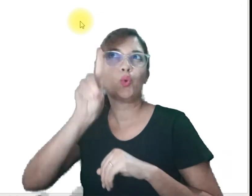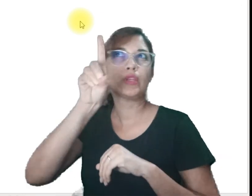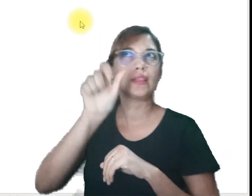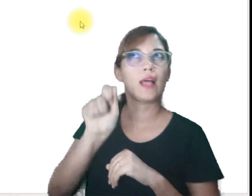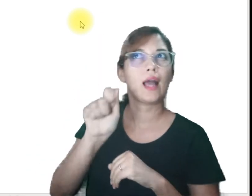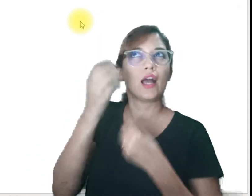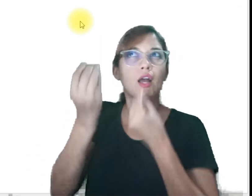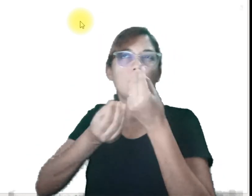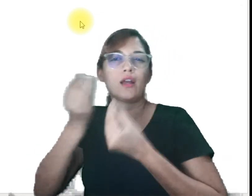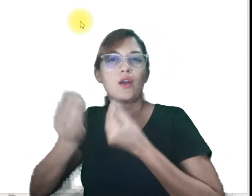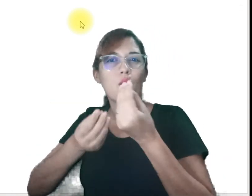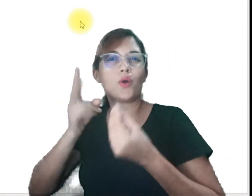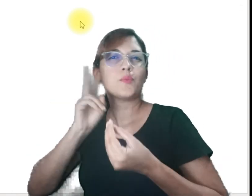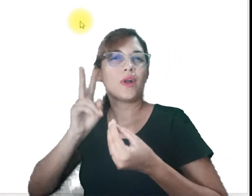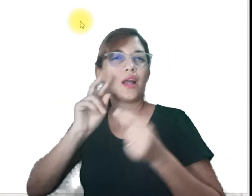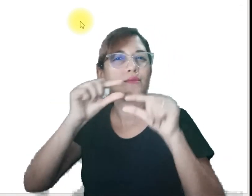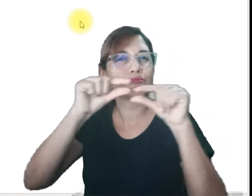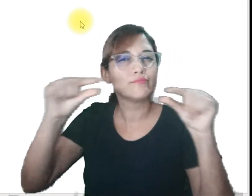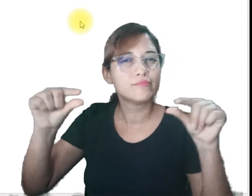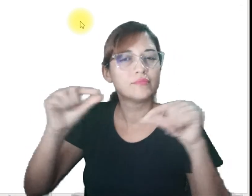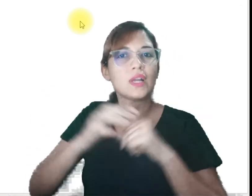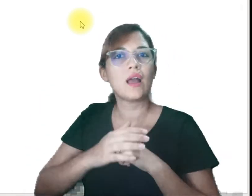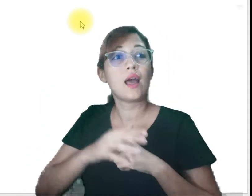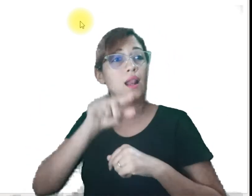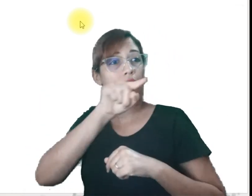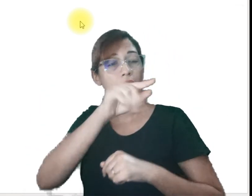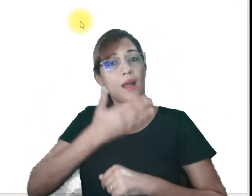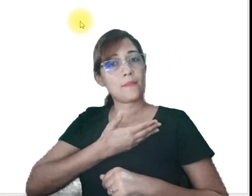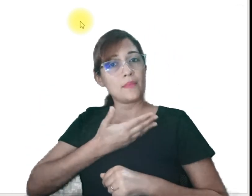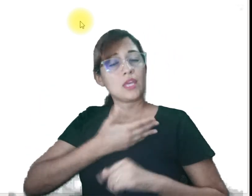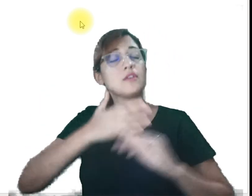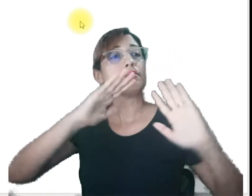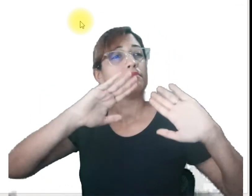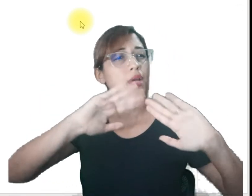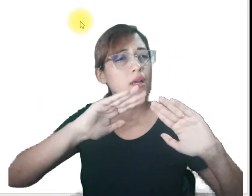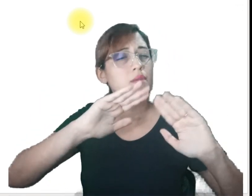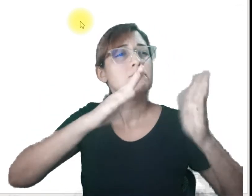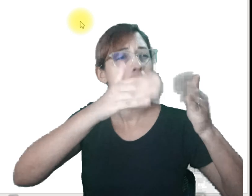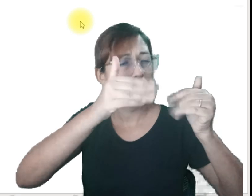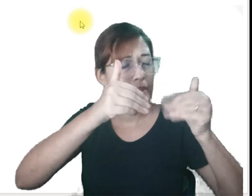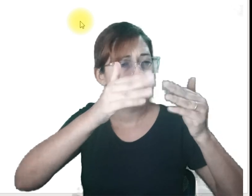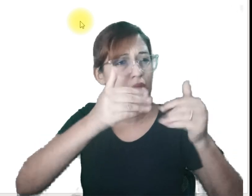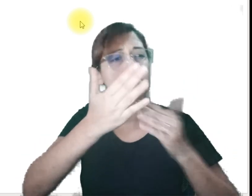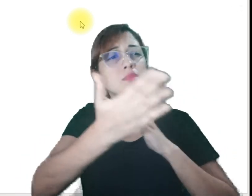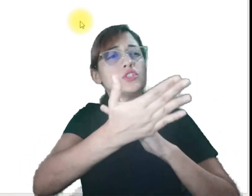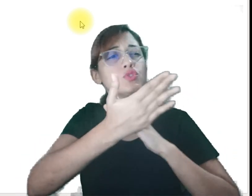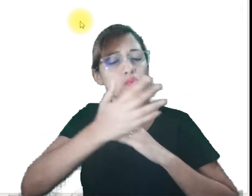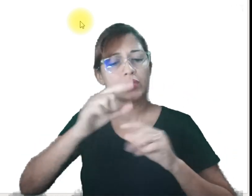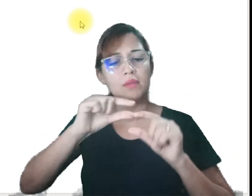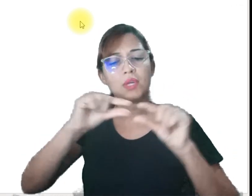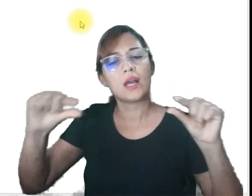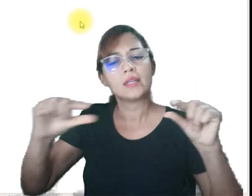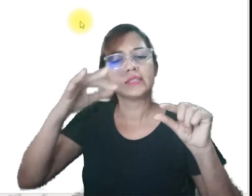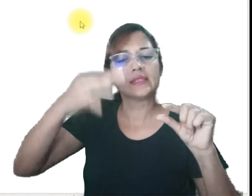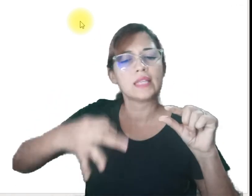preposições. Pode pedir a um amigo para te ajudar, para ver se a sua frase está